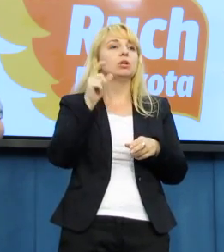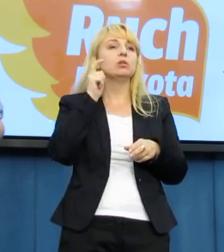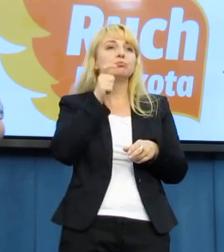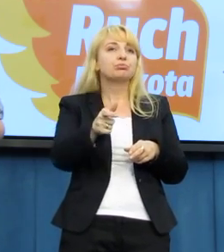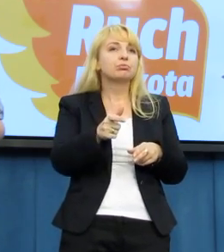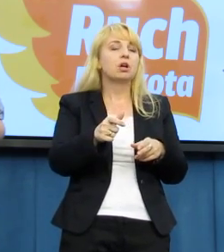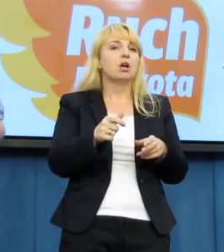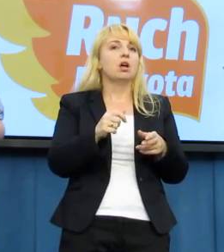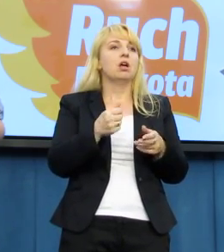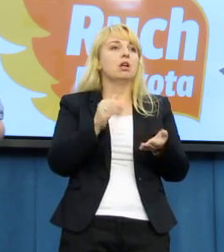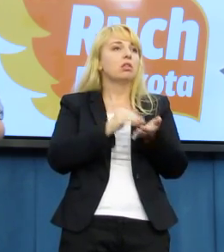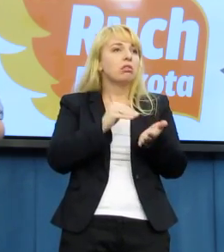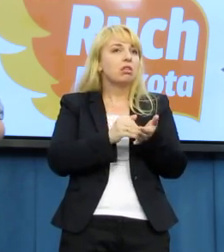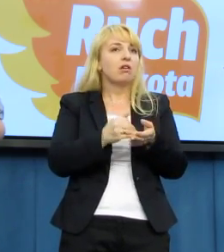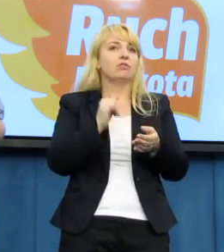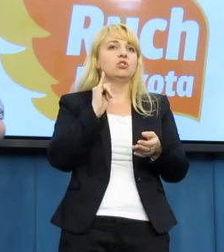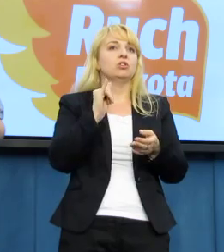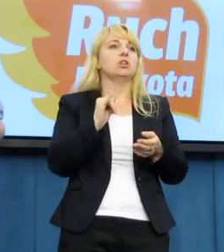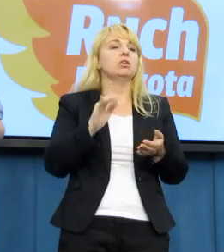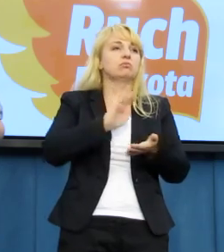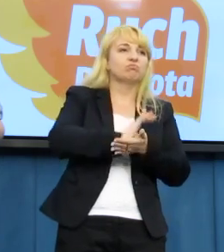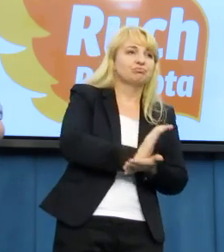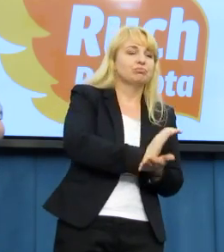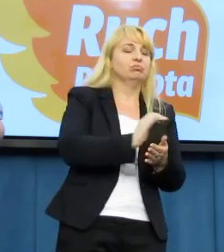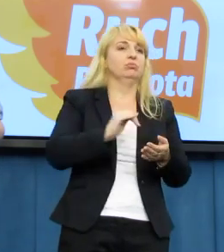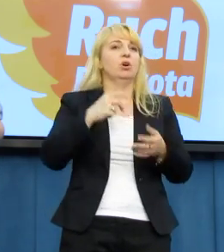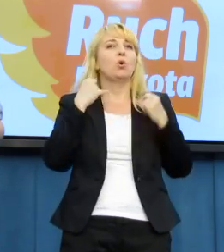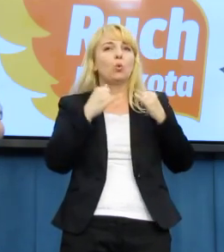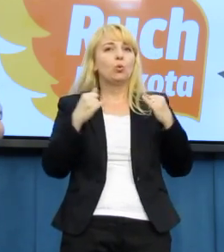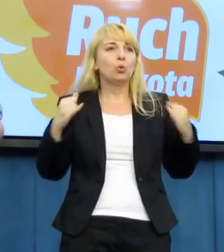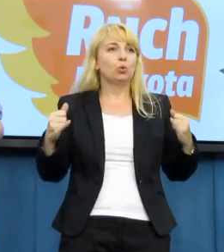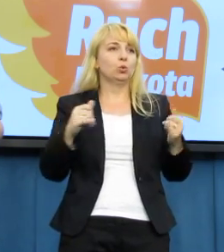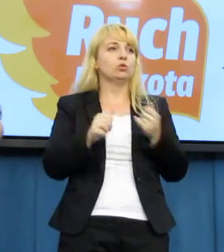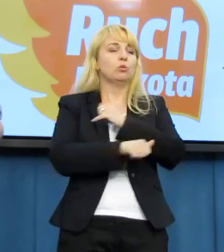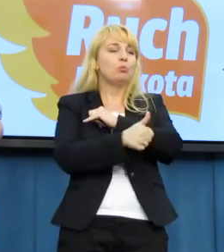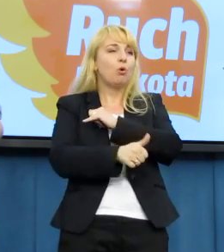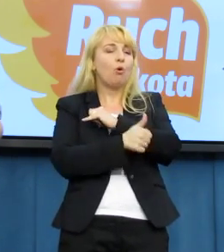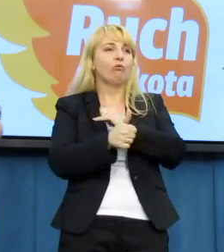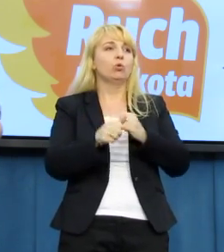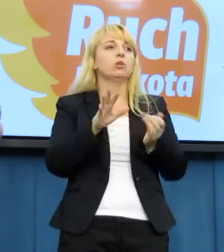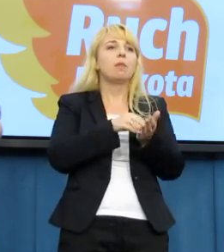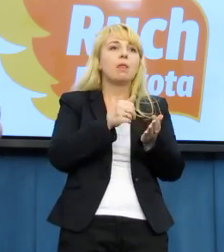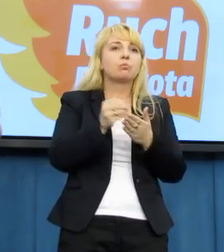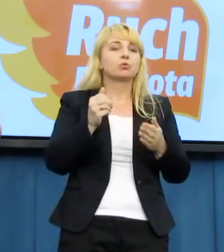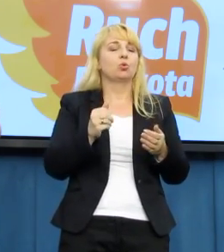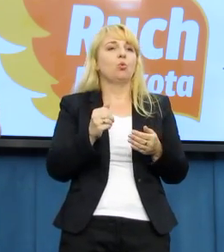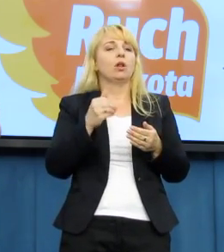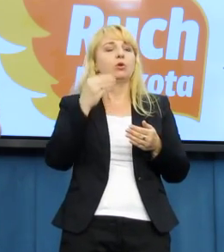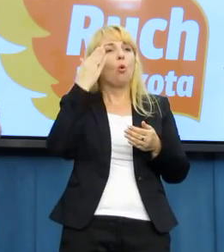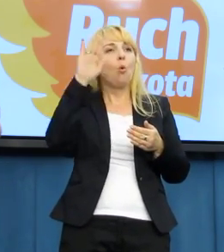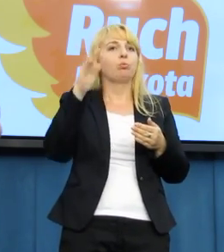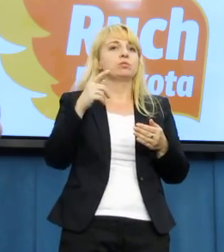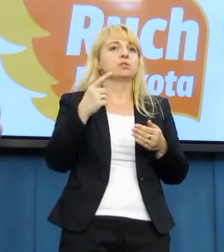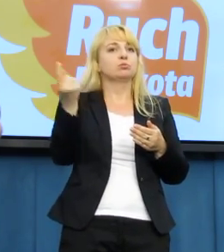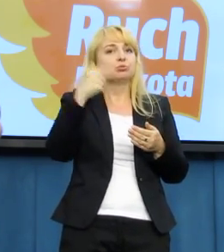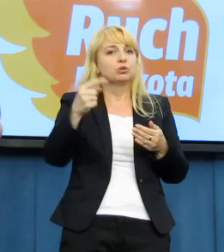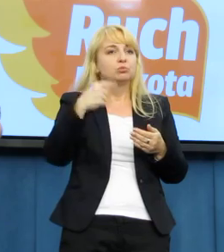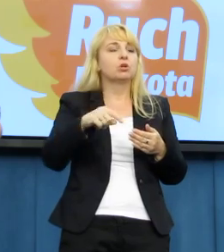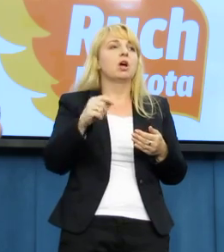przestępstw zmotywowanych nienawiścią i dyskryminacją w stosunku do obcokrajowców, w szczególności